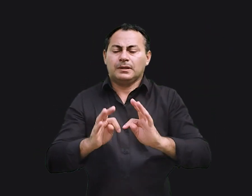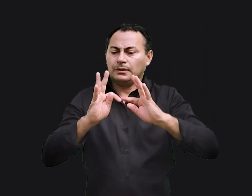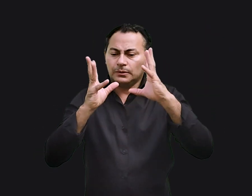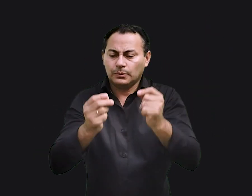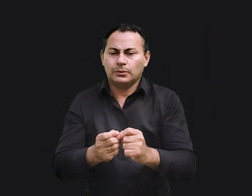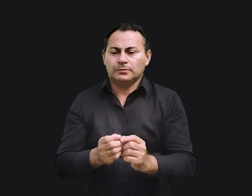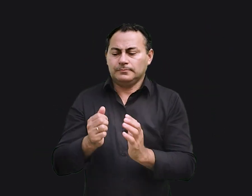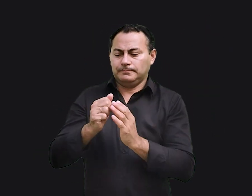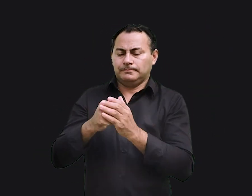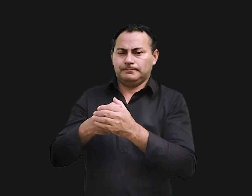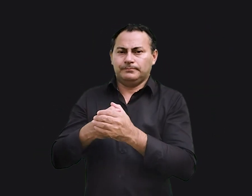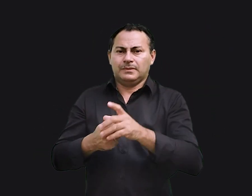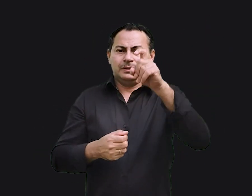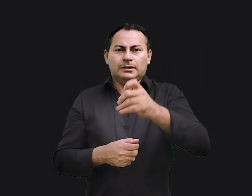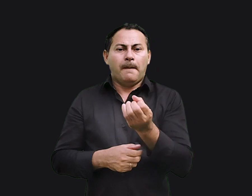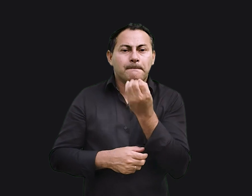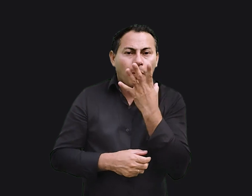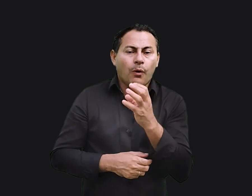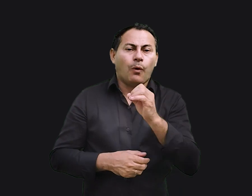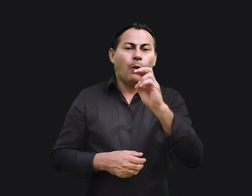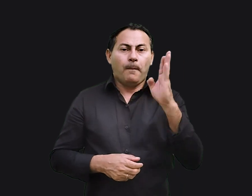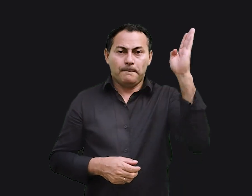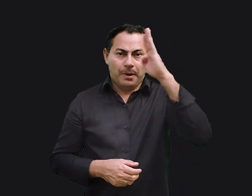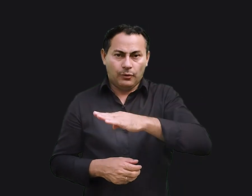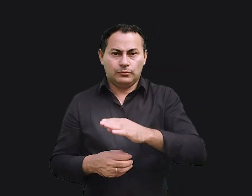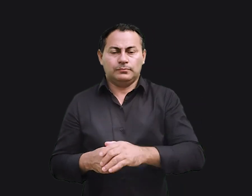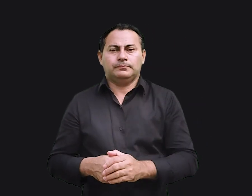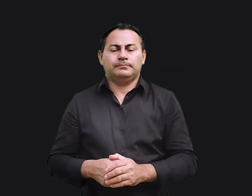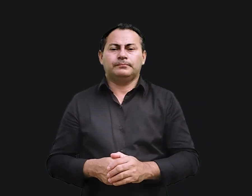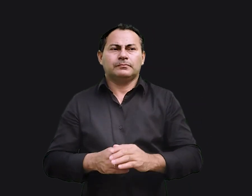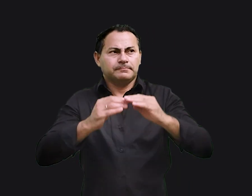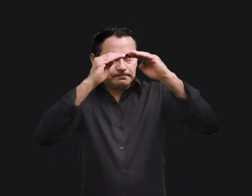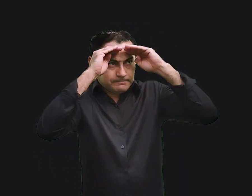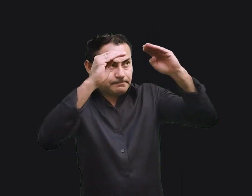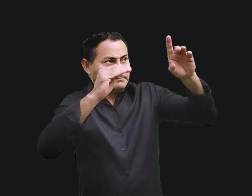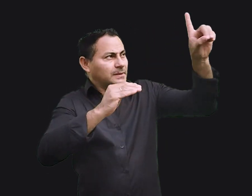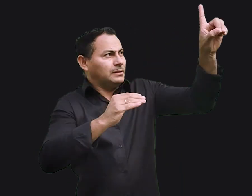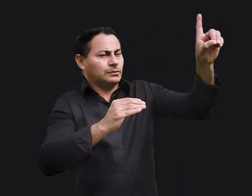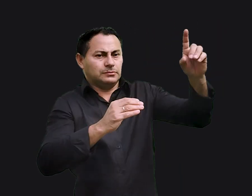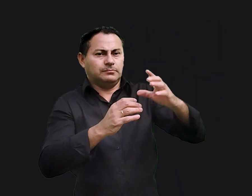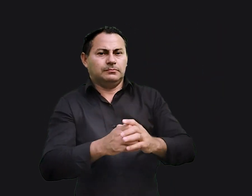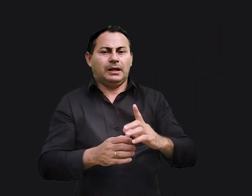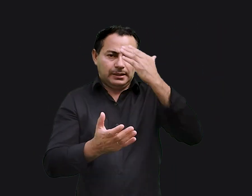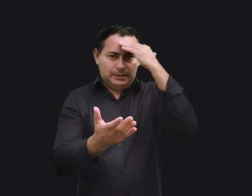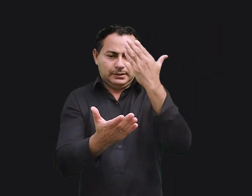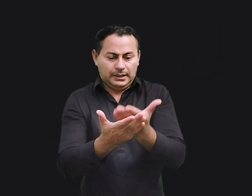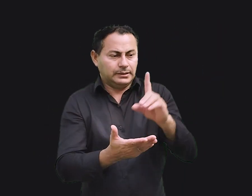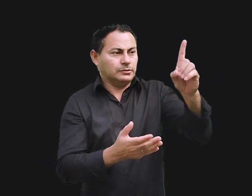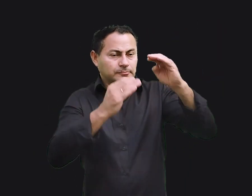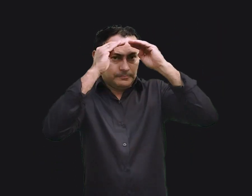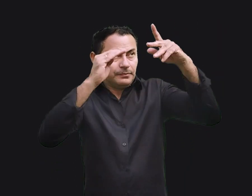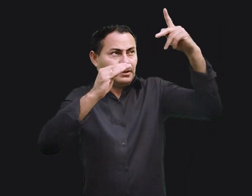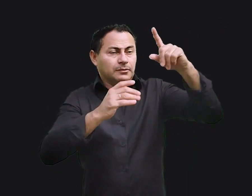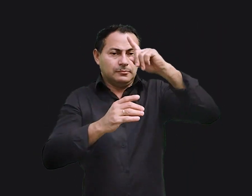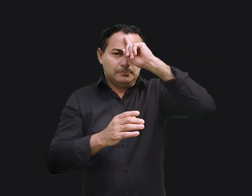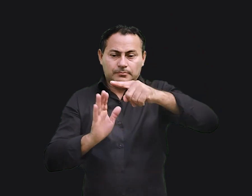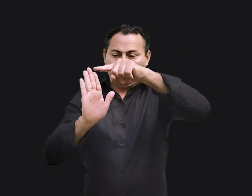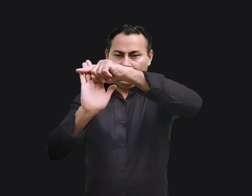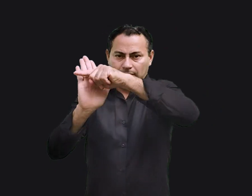tudo o que está escondido, seja bom, seja mal. Temer a Deus significa crer em Deus e obedecer aos seus mandamentos.